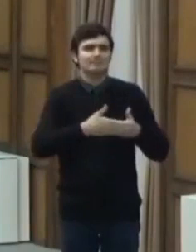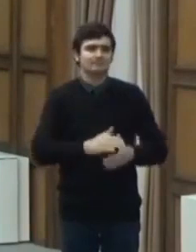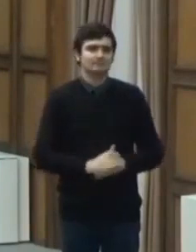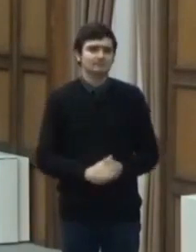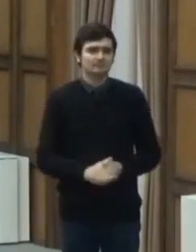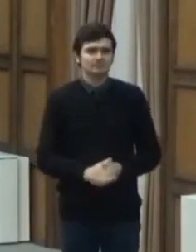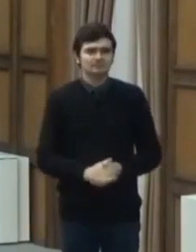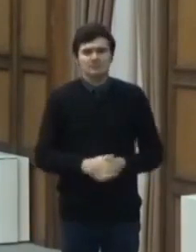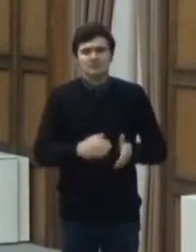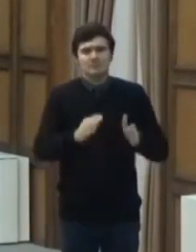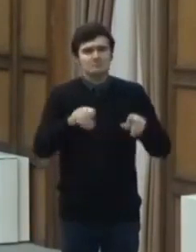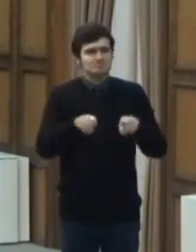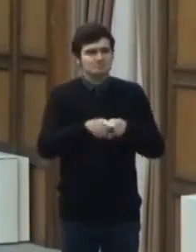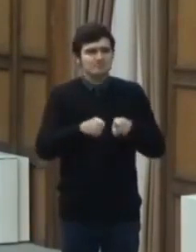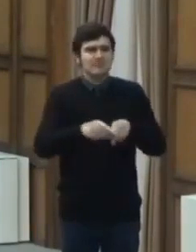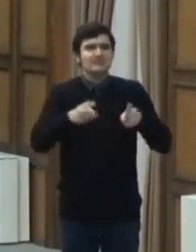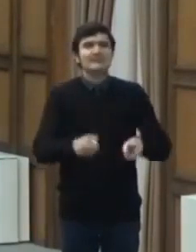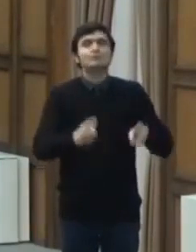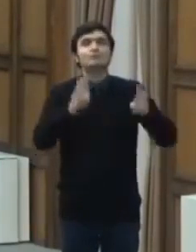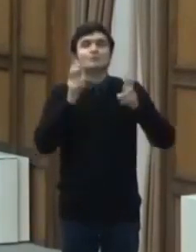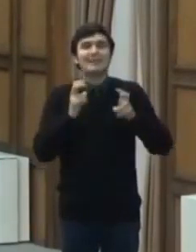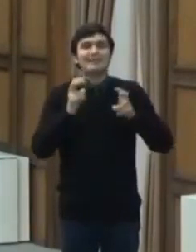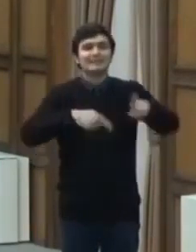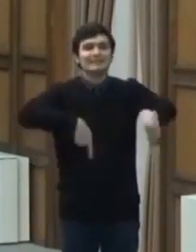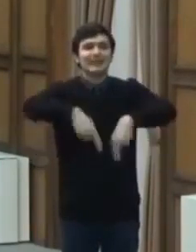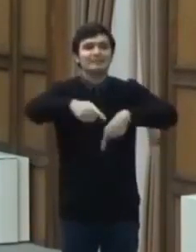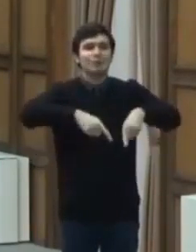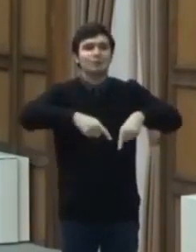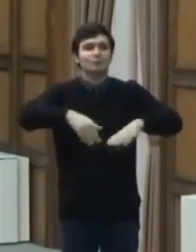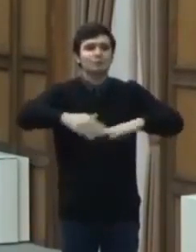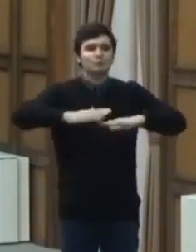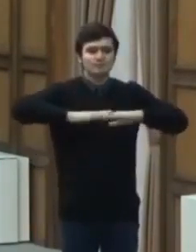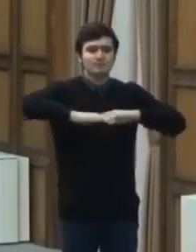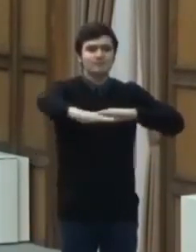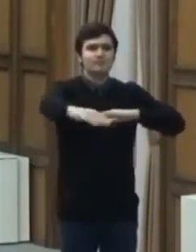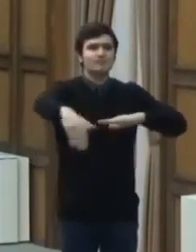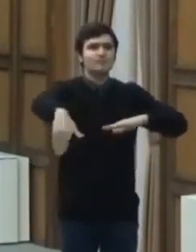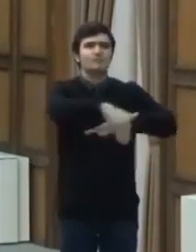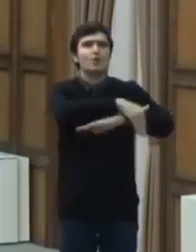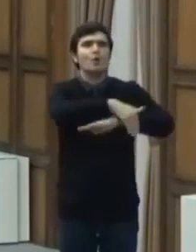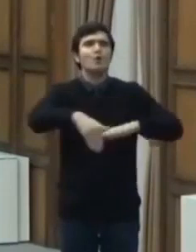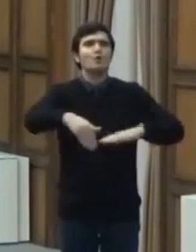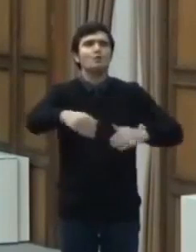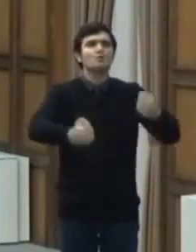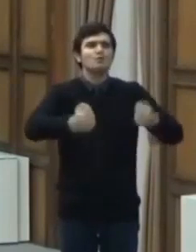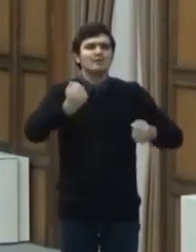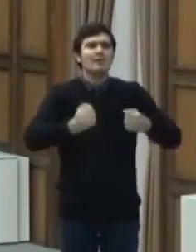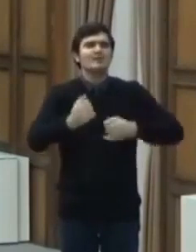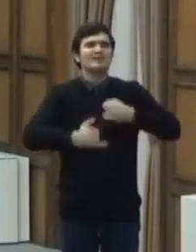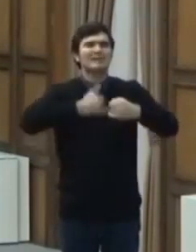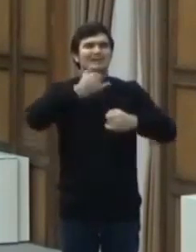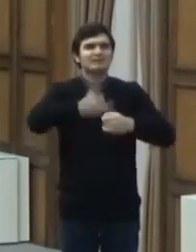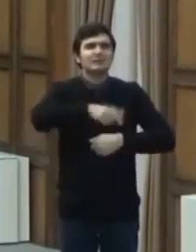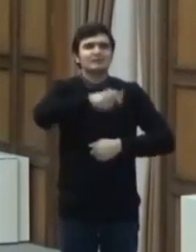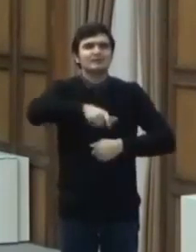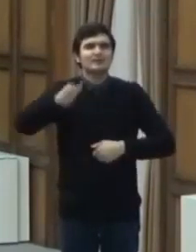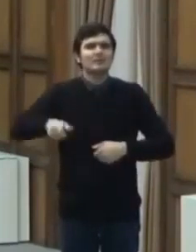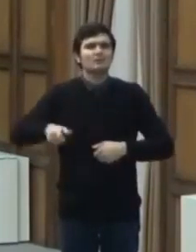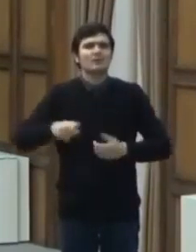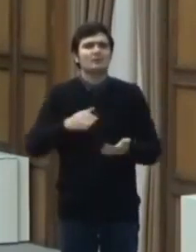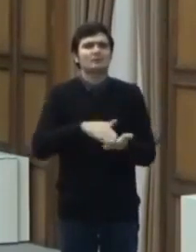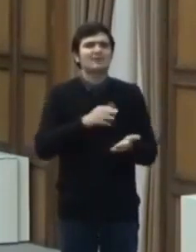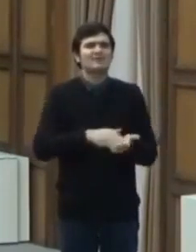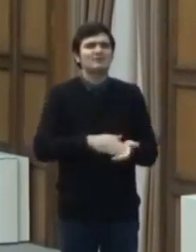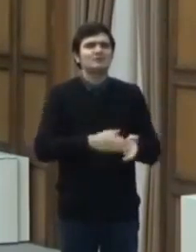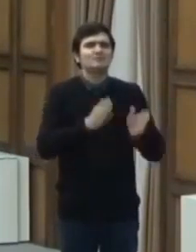Se suspendă transportul rutier internațional de persoane prin servicii regulate, servicii